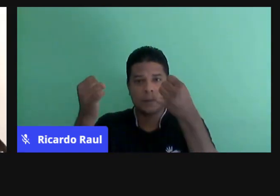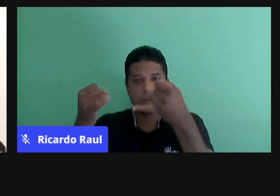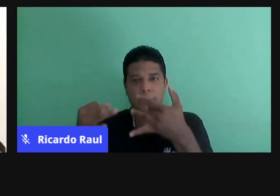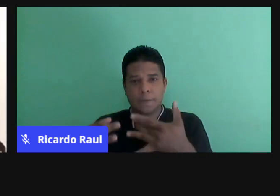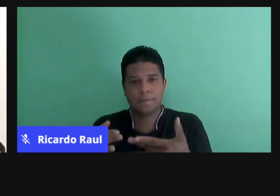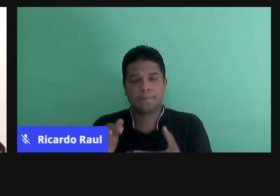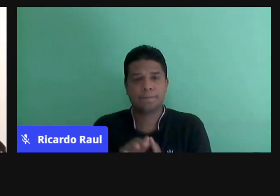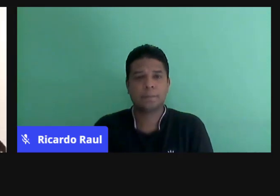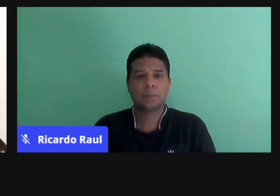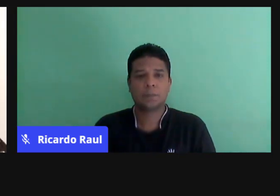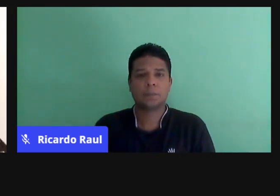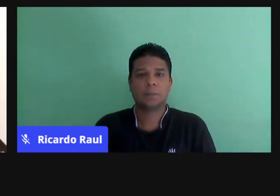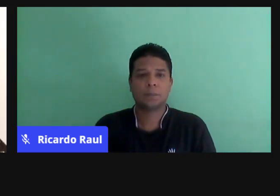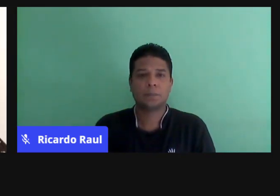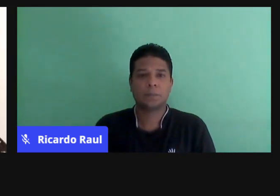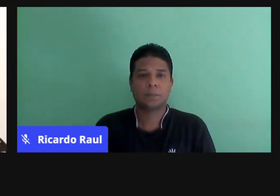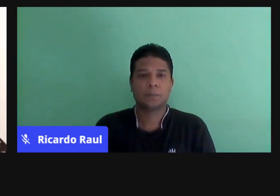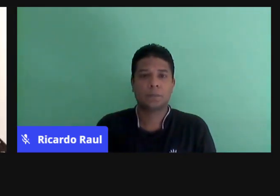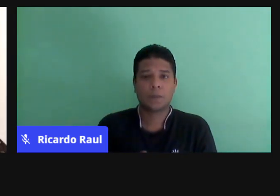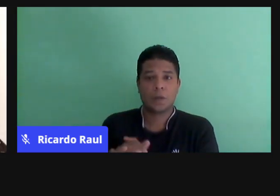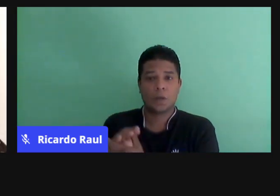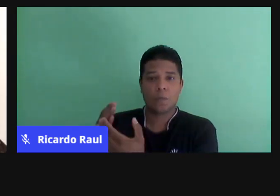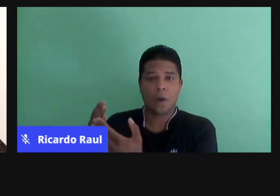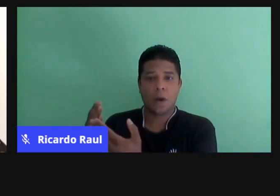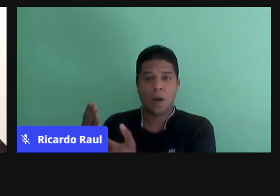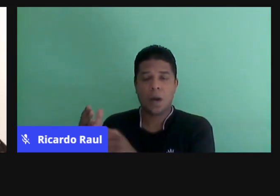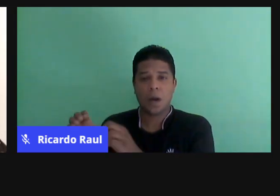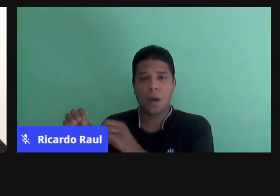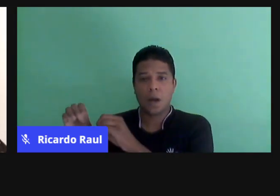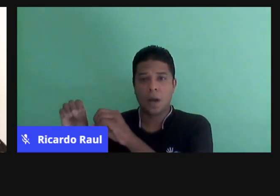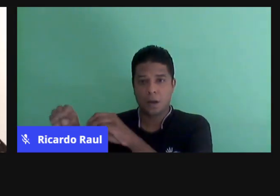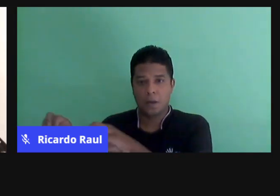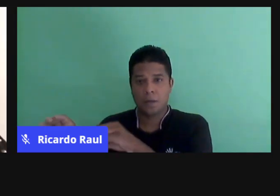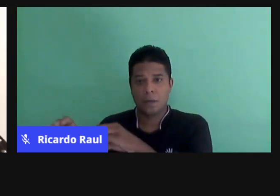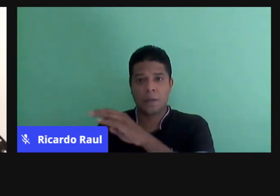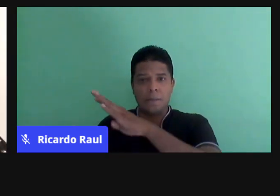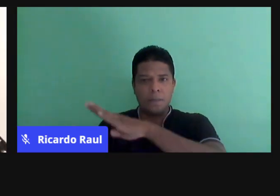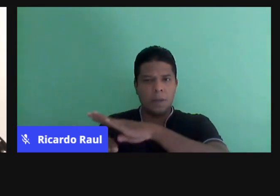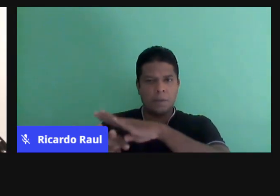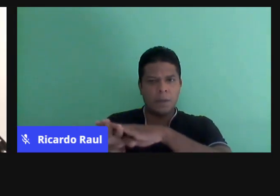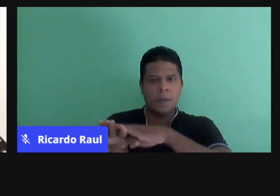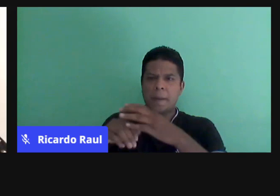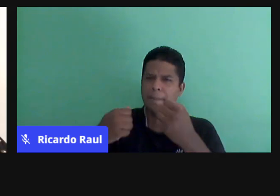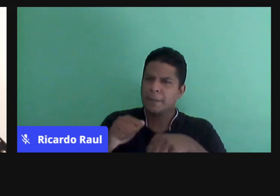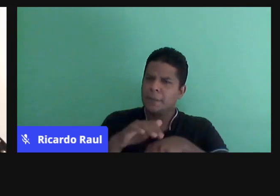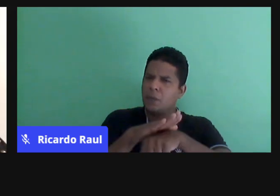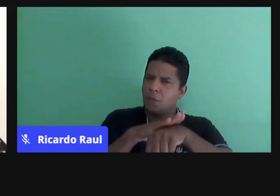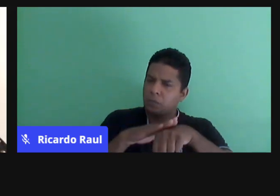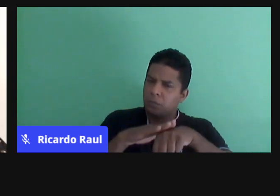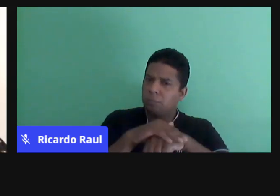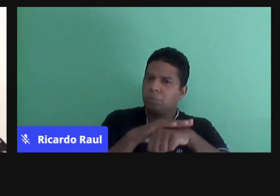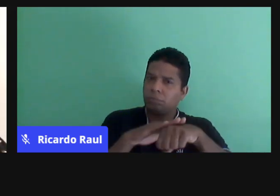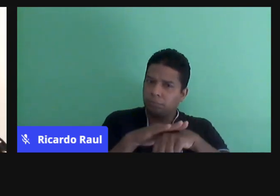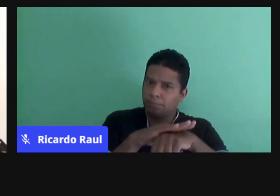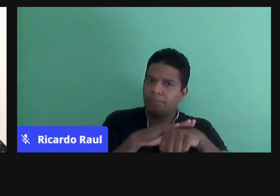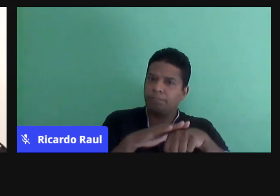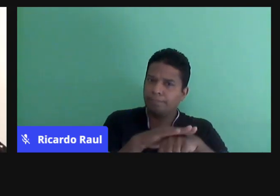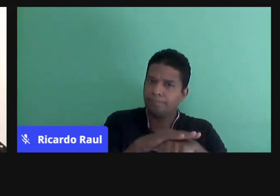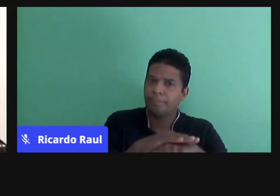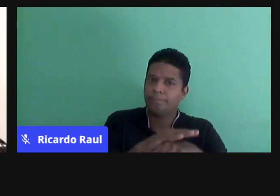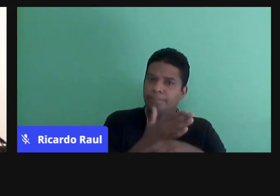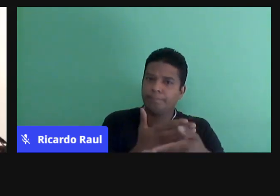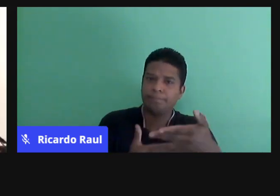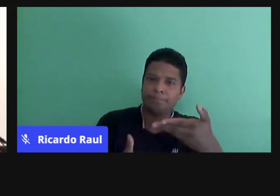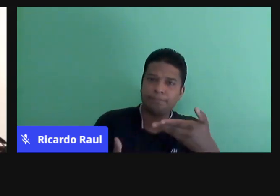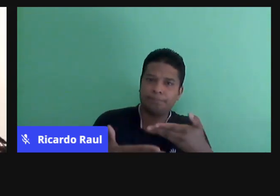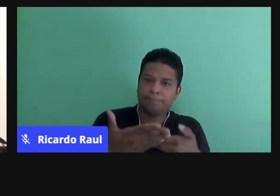que a gente defende, né, que uma aula de matemática, ela precisa ter conversa. Ela precisa... A conversa não